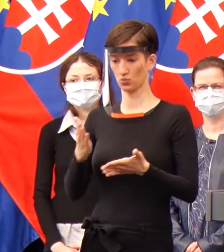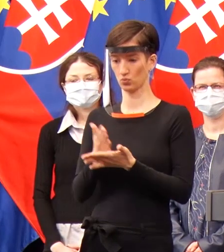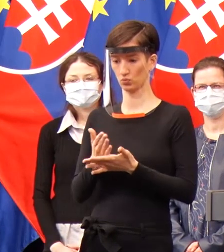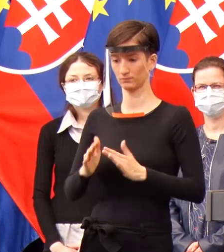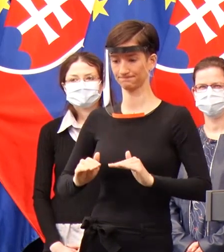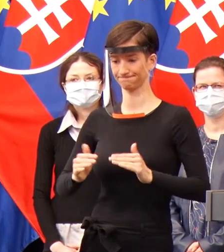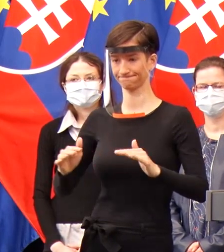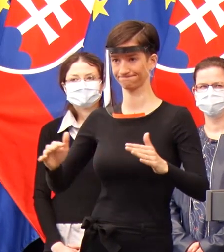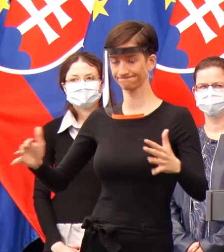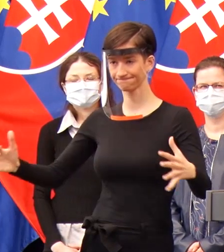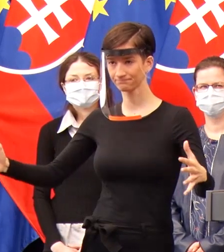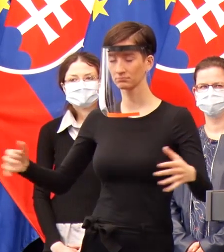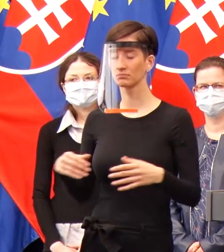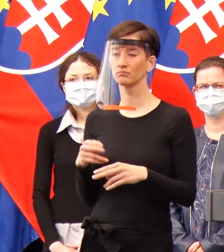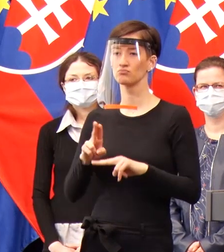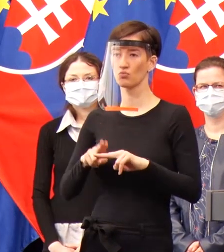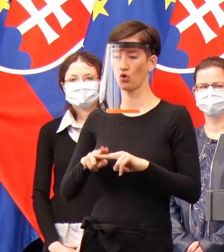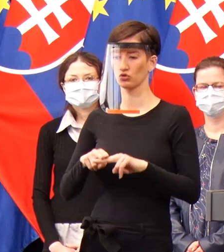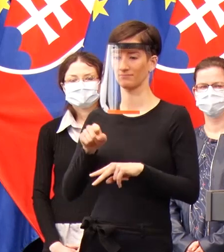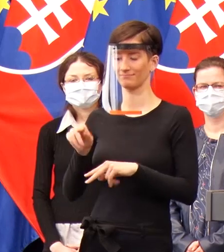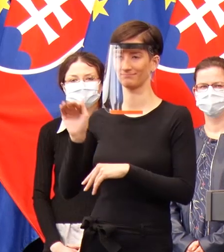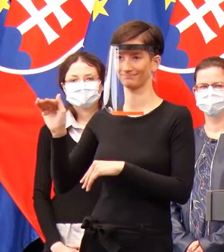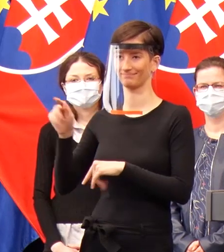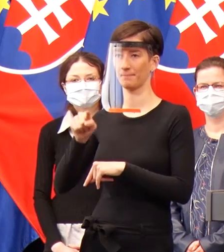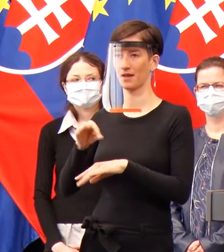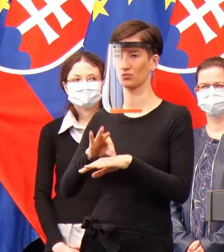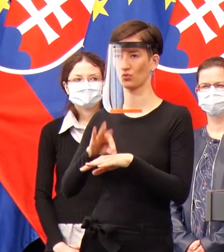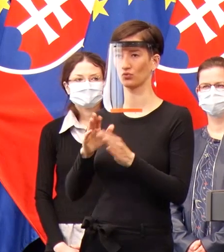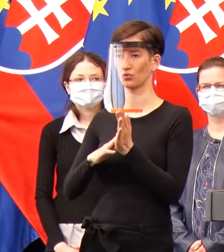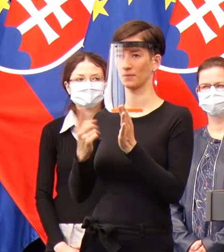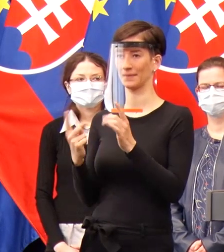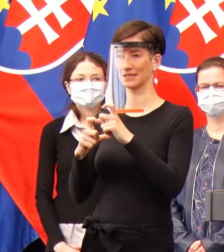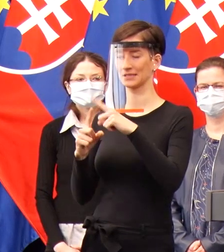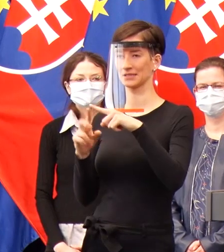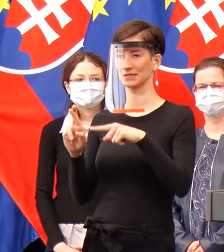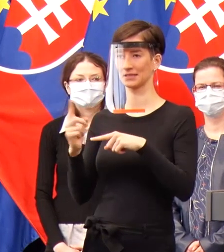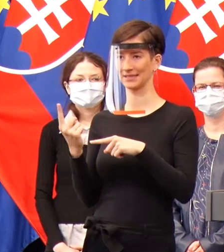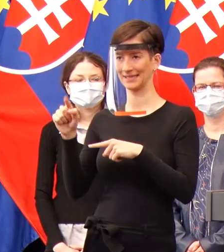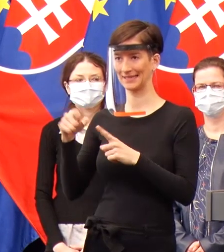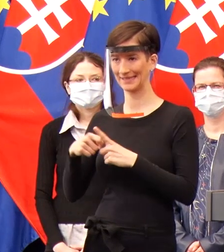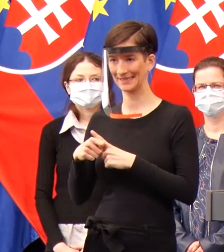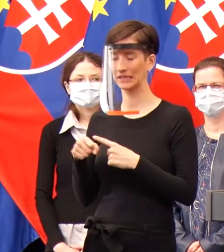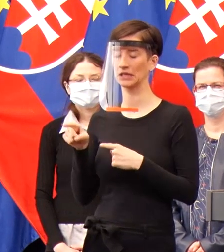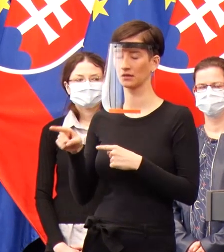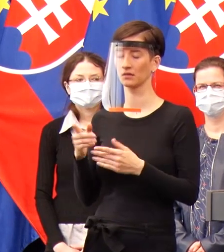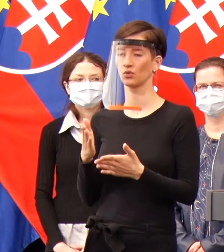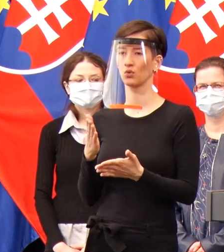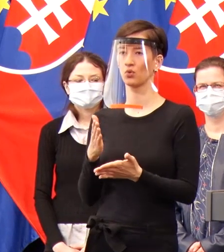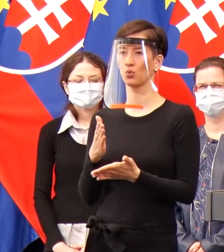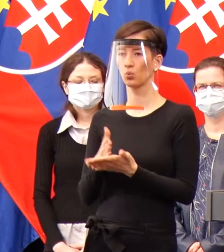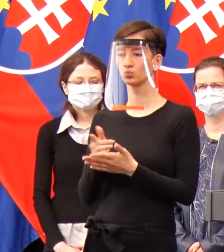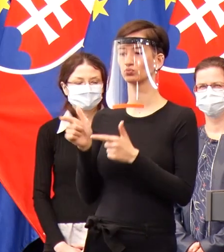zhoršovať aj u nás na Slovensku, sme sa vedeli spoliť s panom doktorom Mistríkom a nasmerovať našu